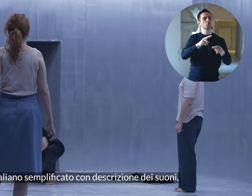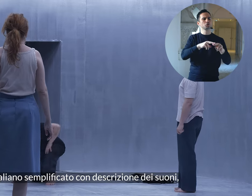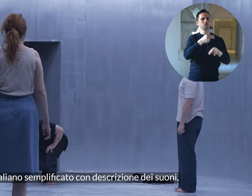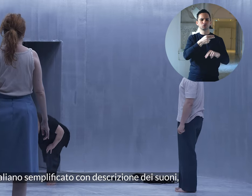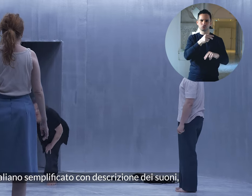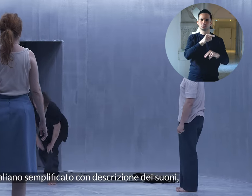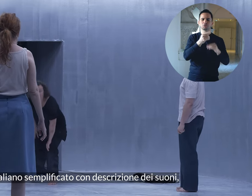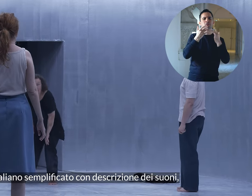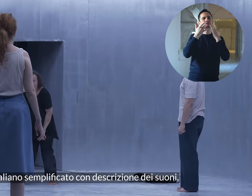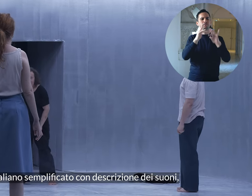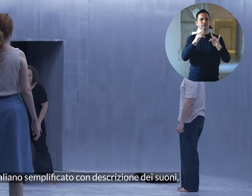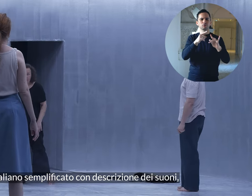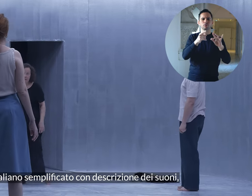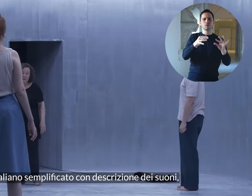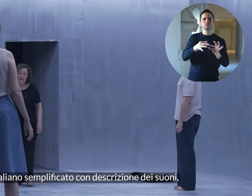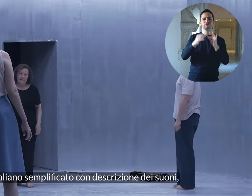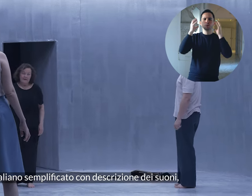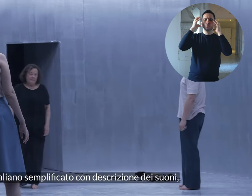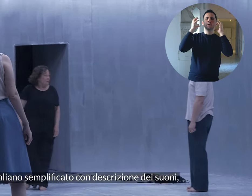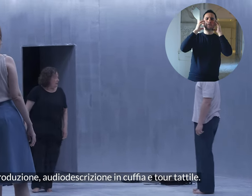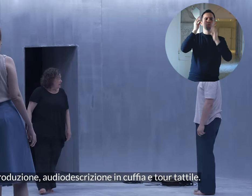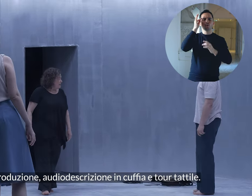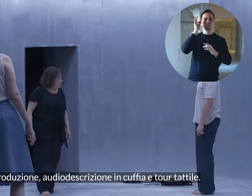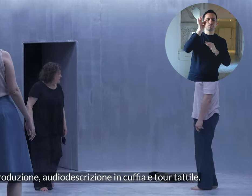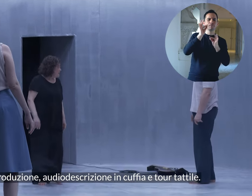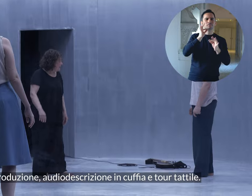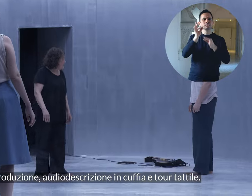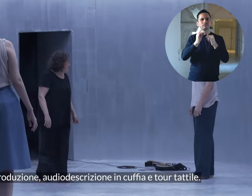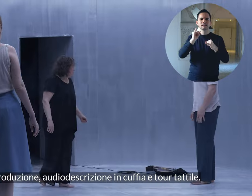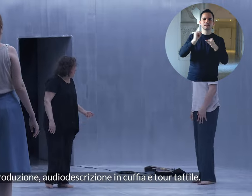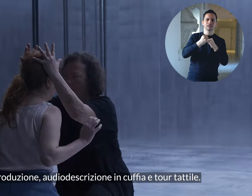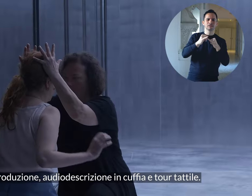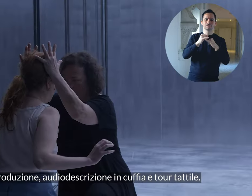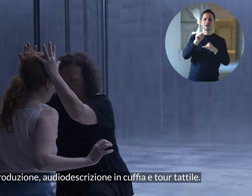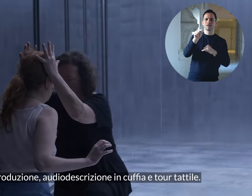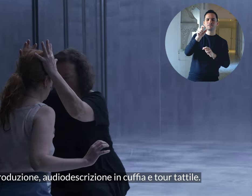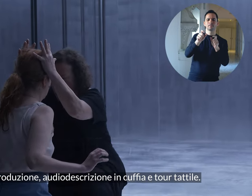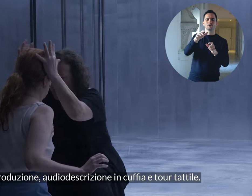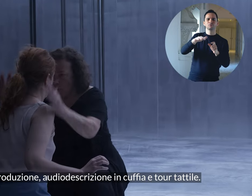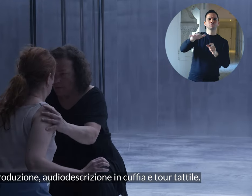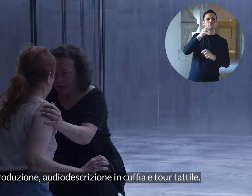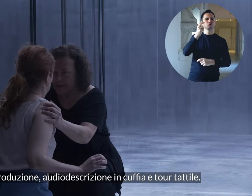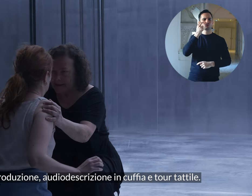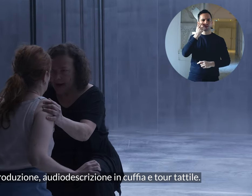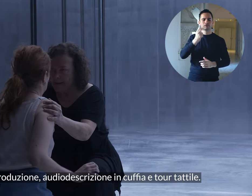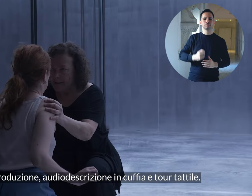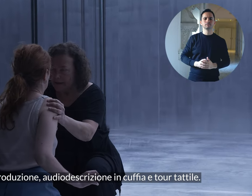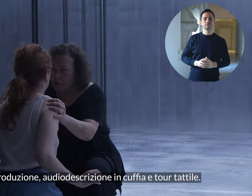italiano semplificato con descrizione dei suoni, audio introduzione, audiodescrizione in cuffia e tour tattile.